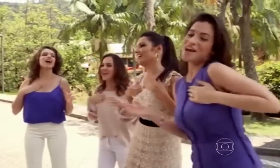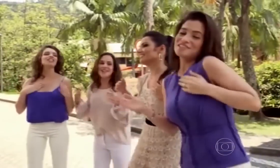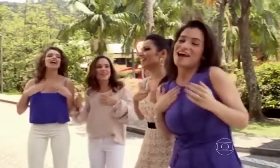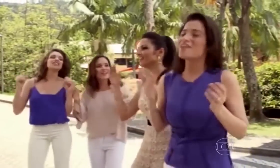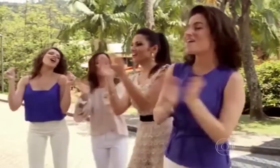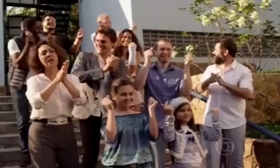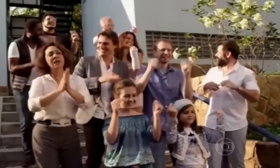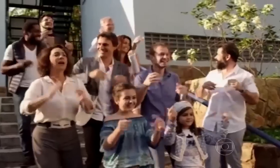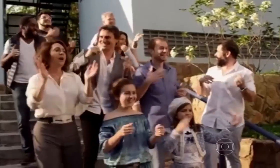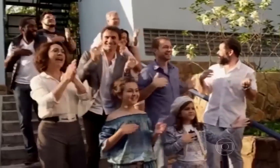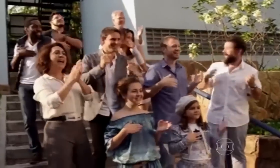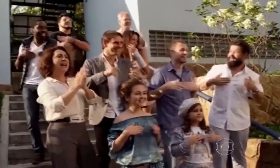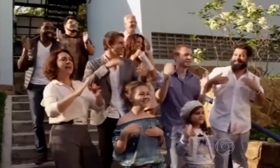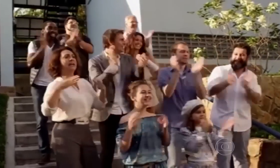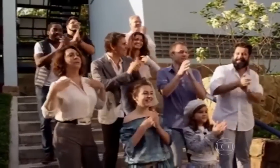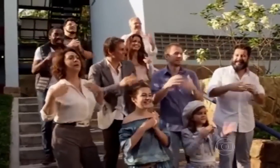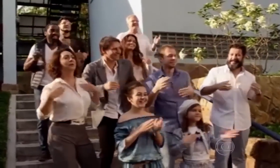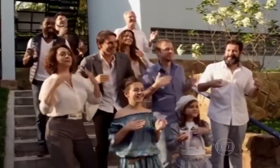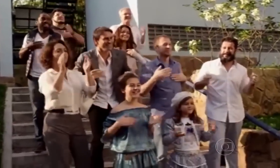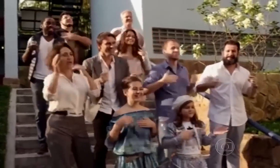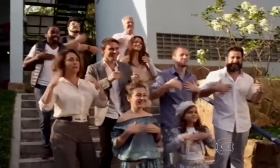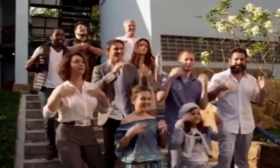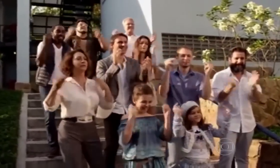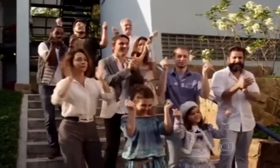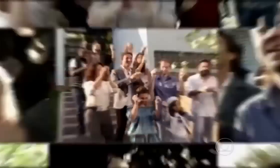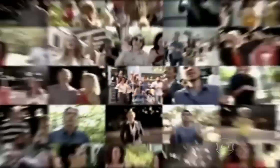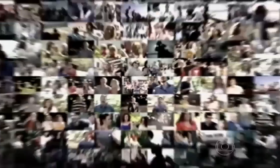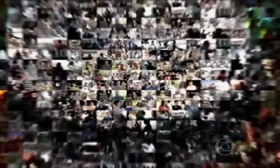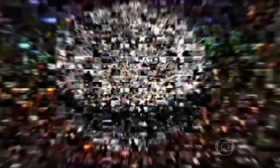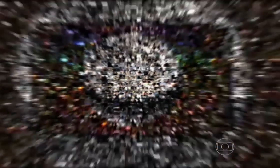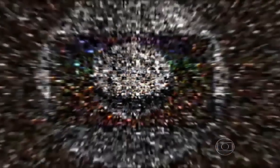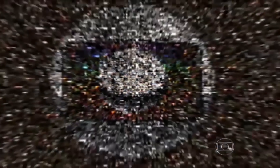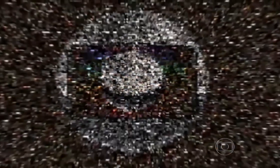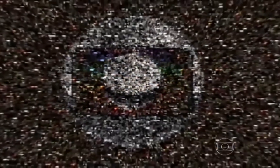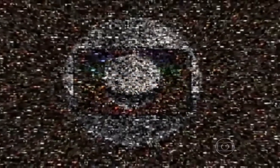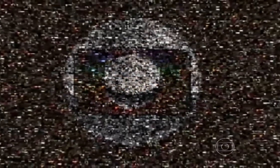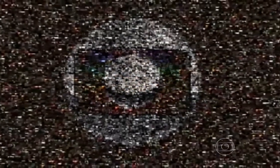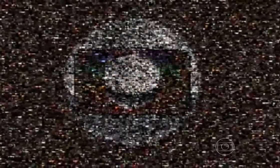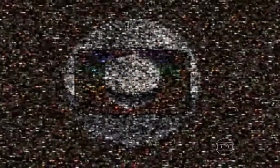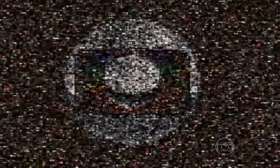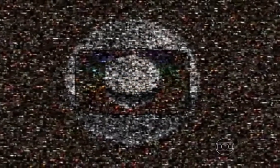festa é nossa De quem quiser, é a de mundo só só